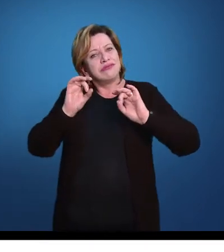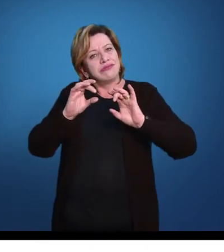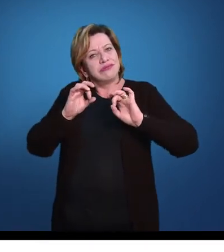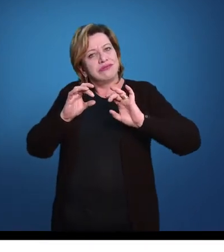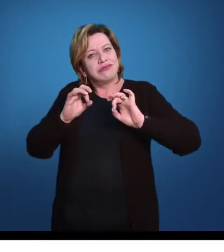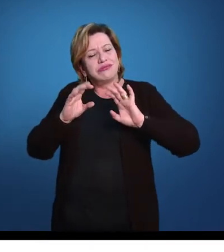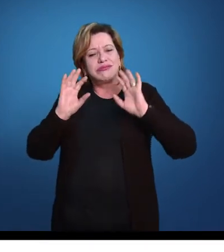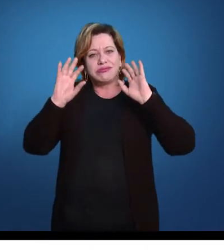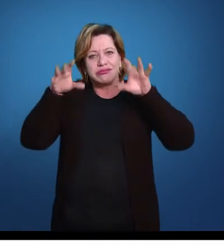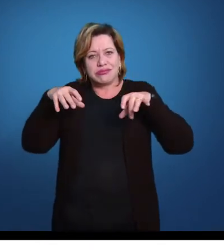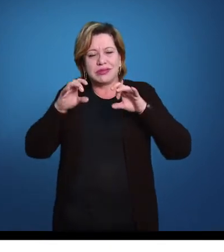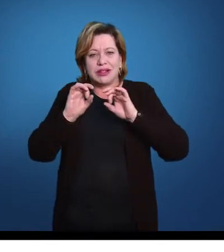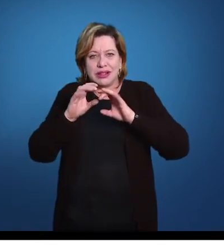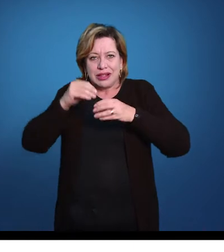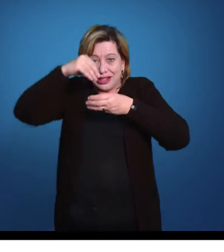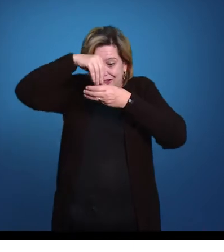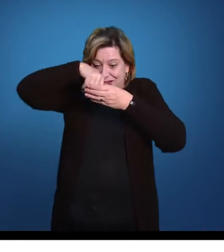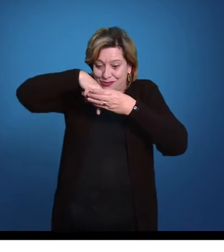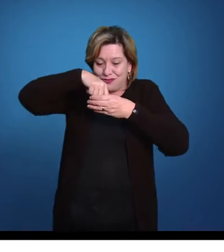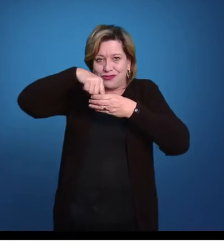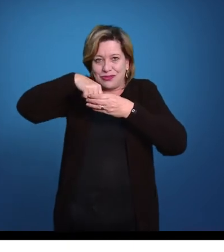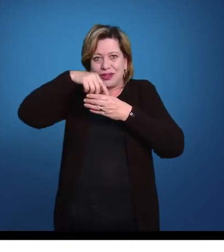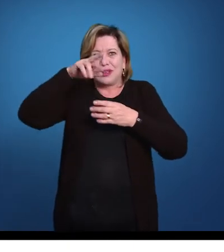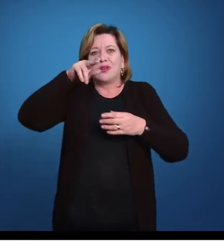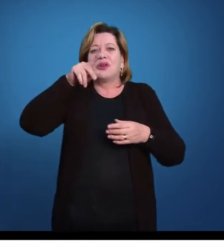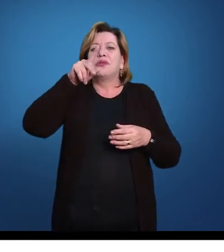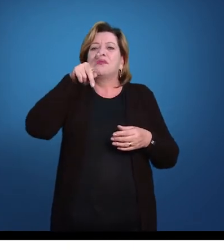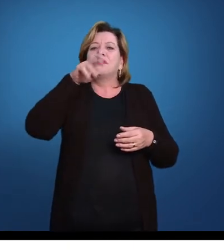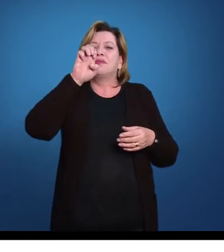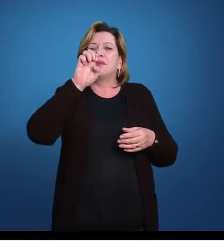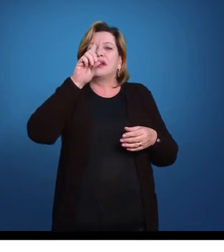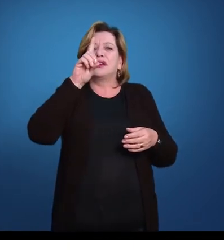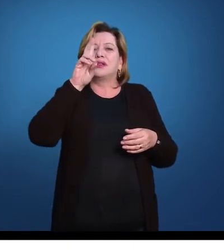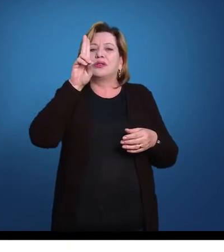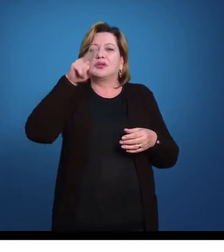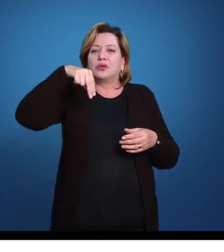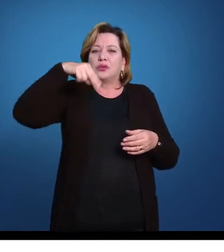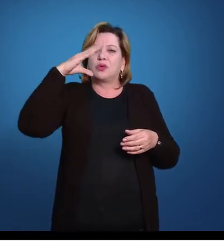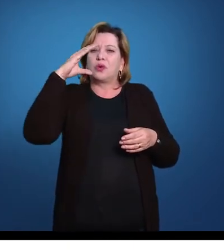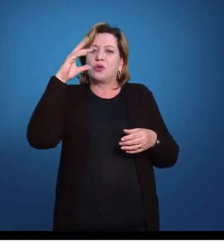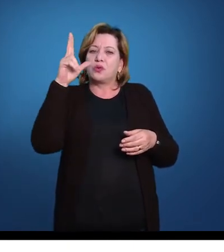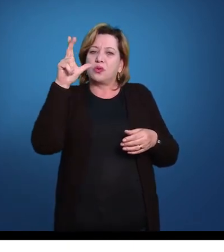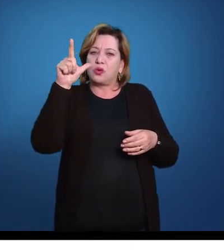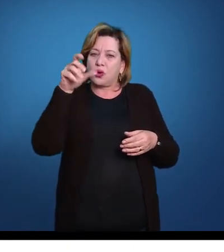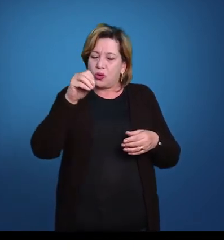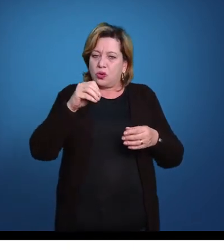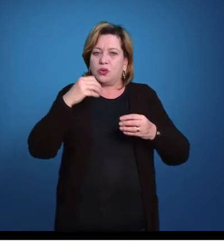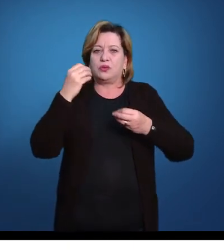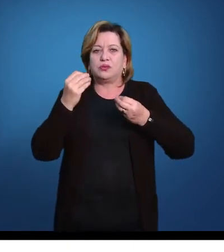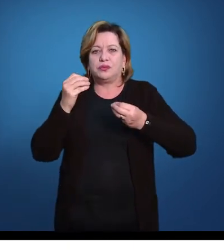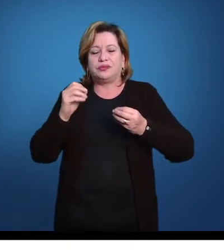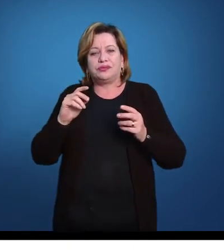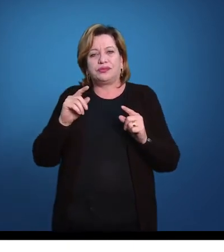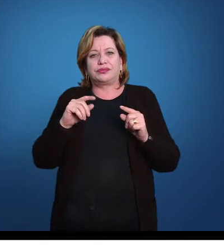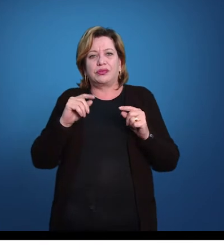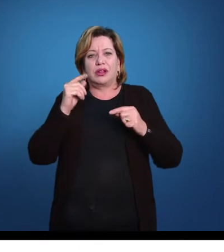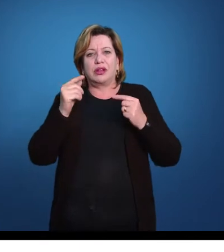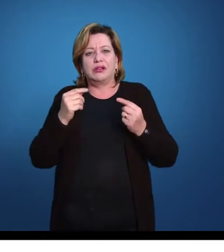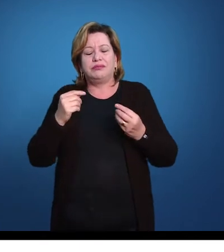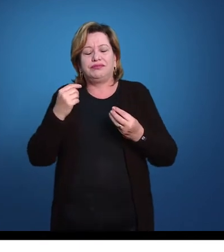tubo, então com um pedúnculo, isso aqui provavelmente é o que aconteceu com o ancestral dos equinodermos, um pedúnculo, uma